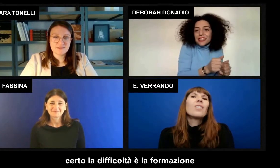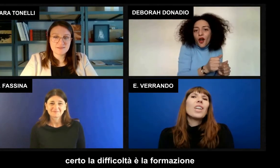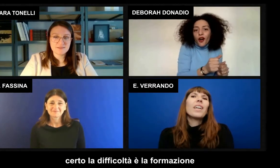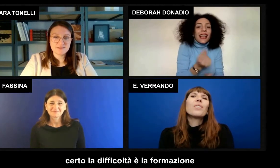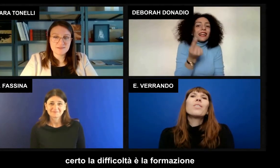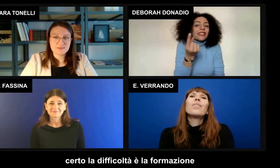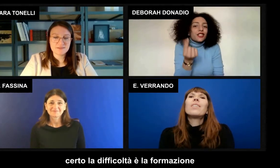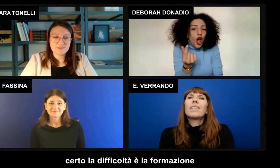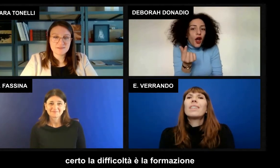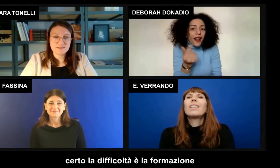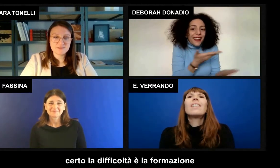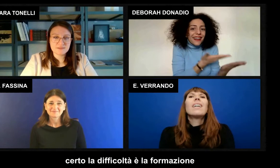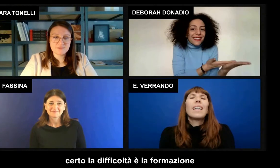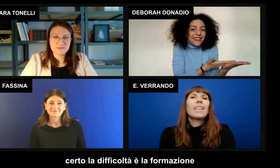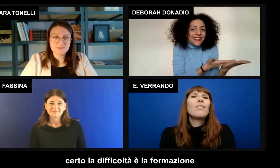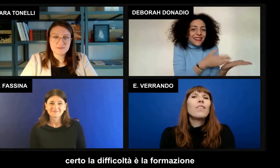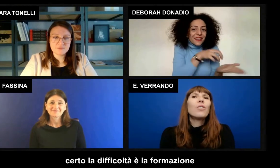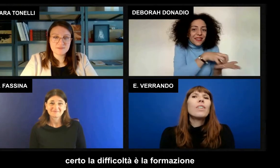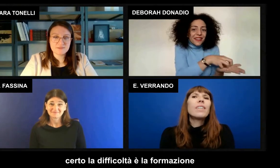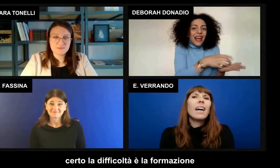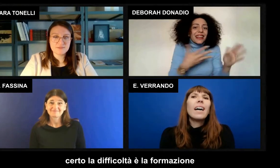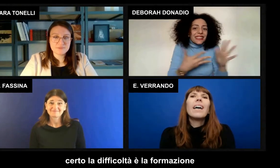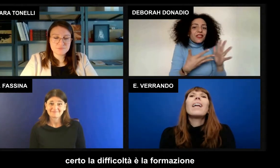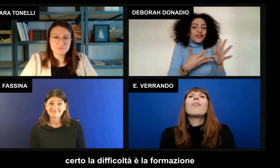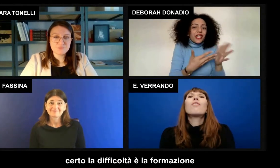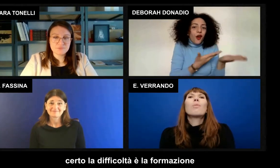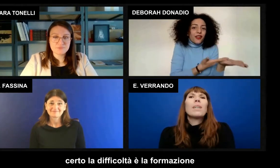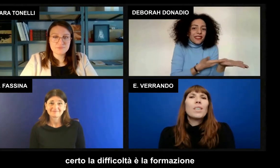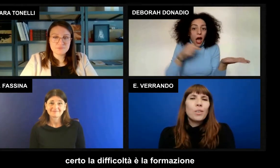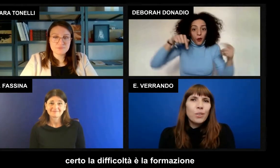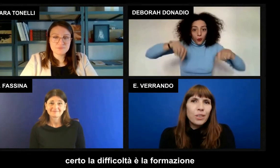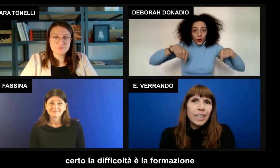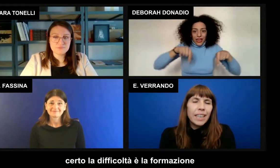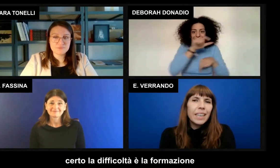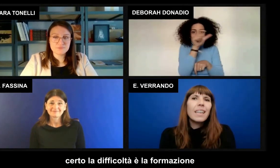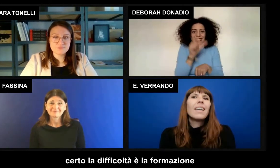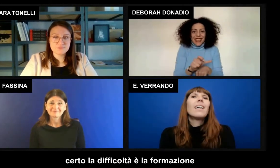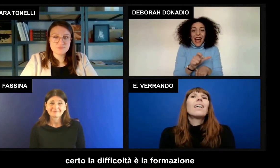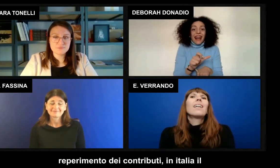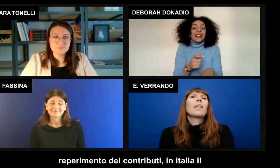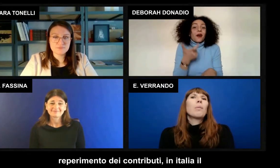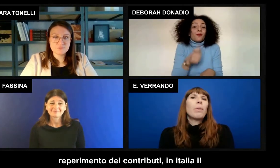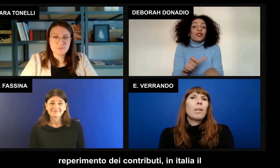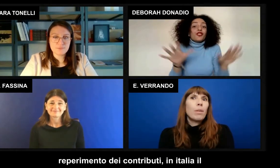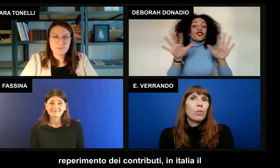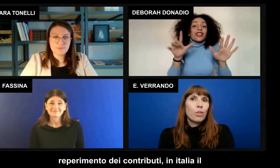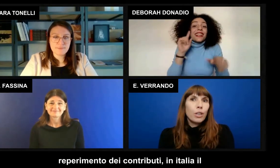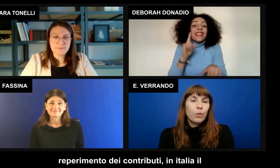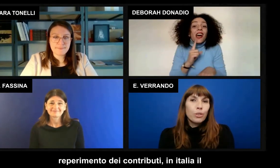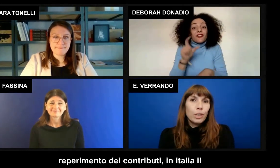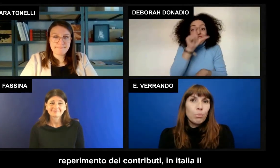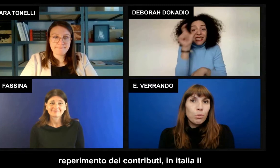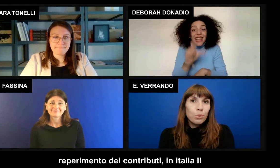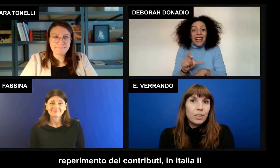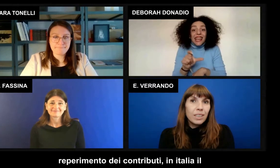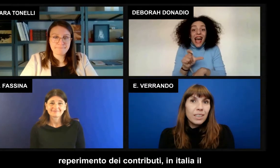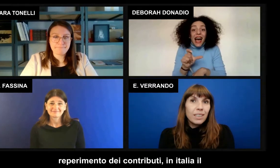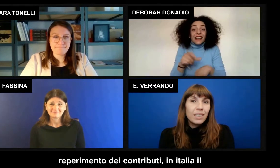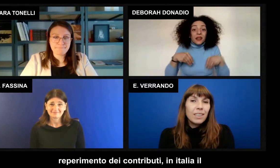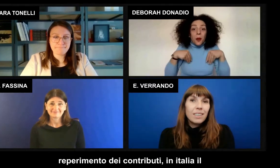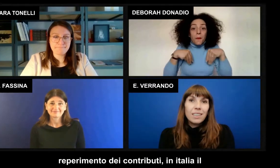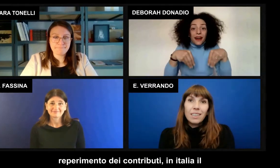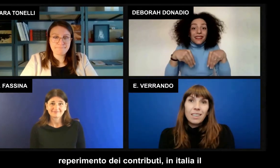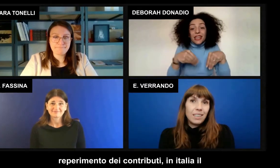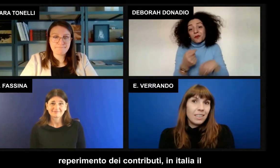Certo, la difficoltà è la formazione, il reperimento dei contributi.